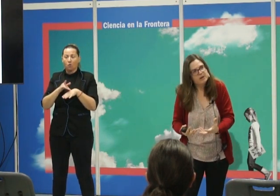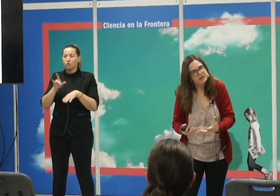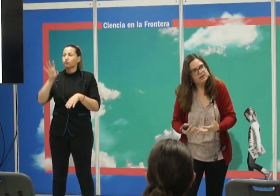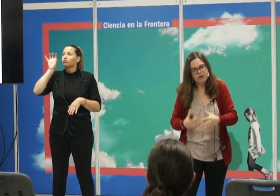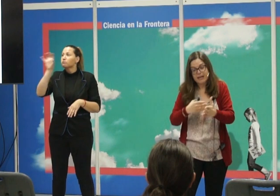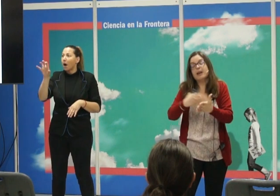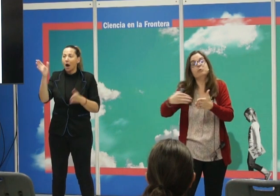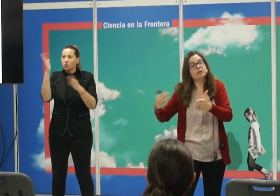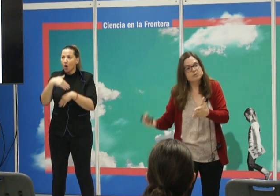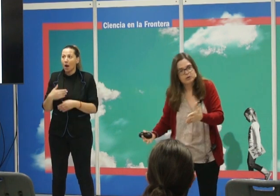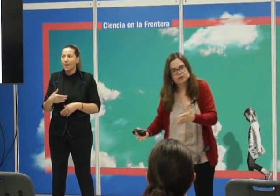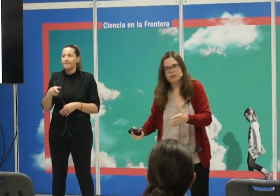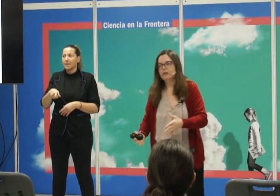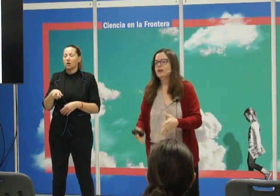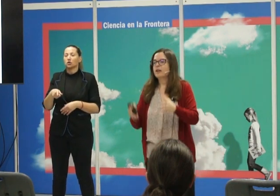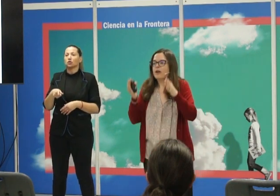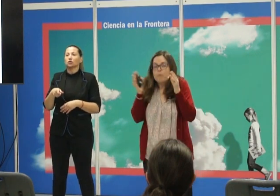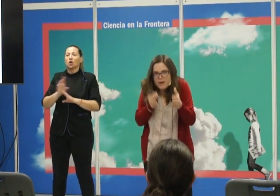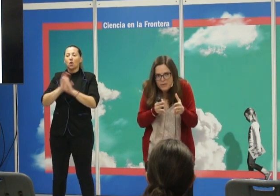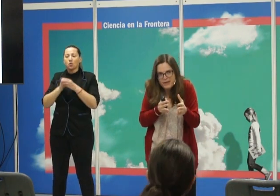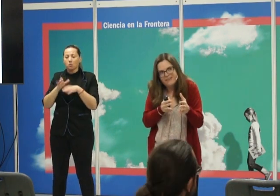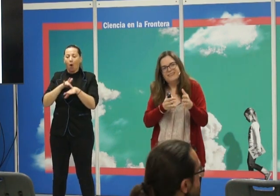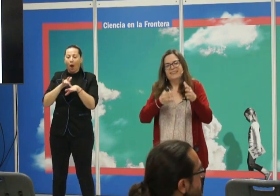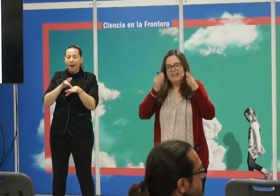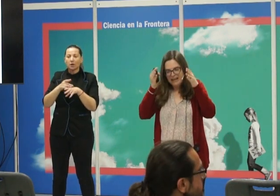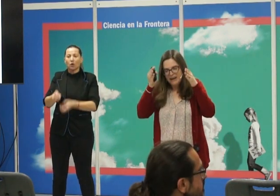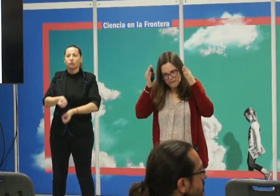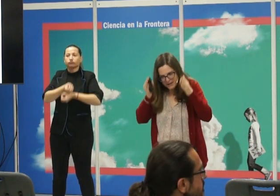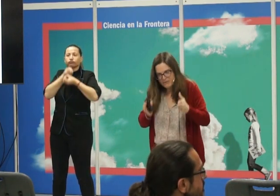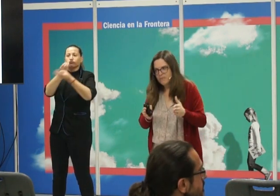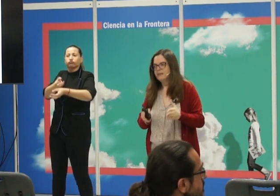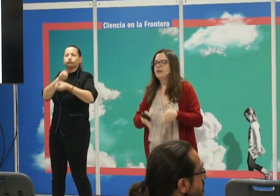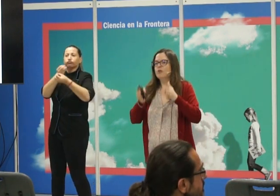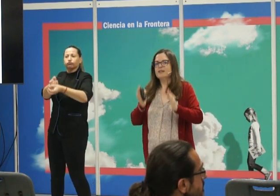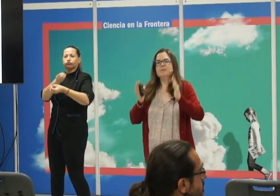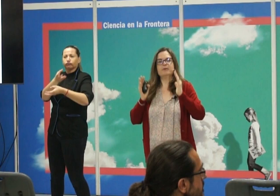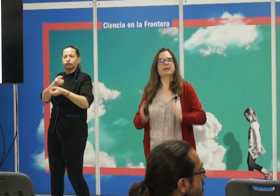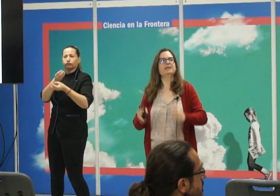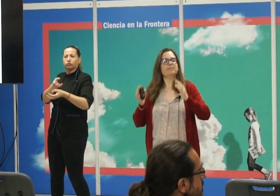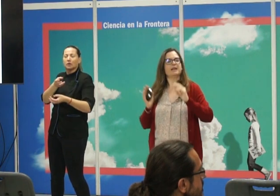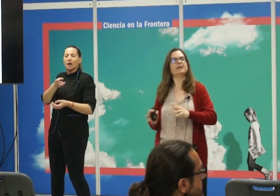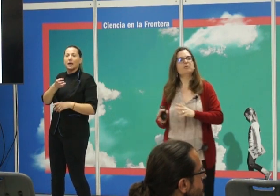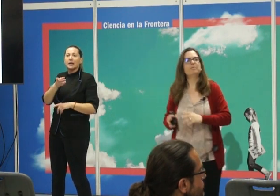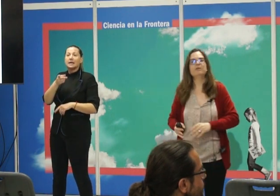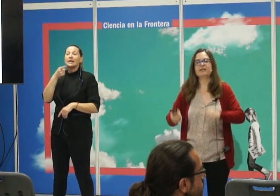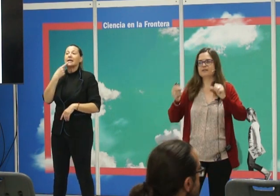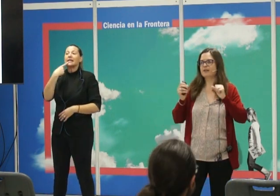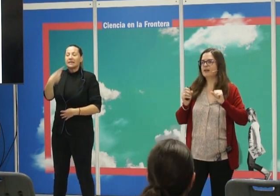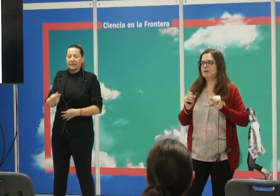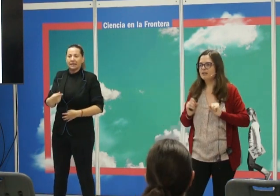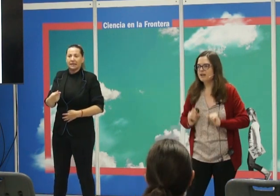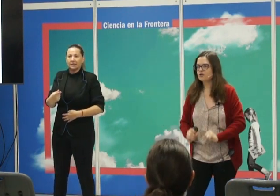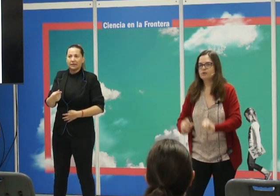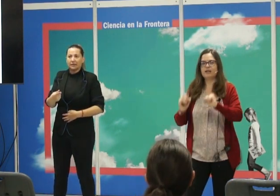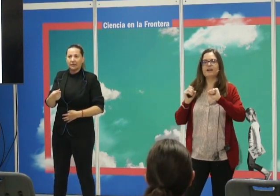poder político que crea un discurso que convence de que, efectivamente, lo más importante para ese grupo es